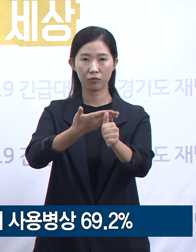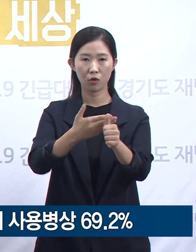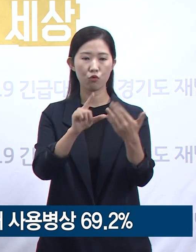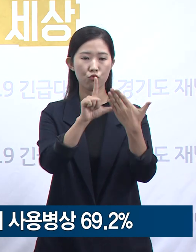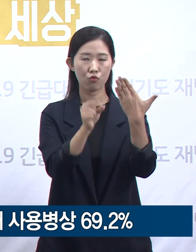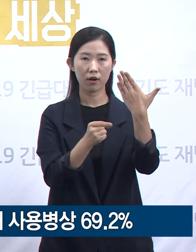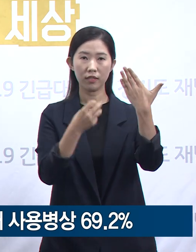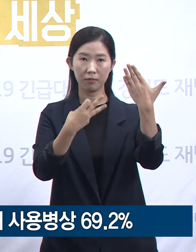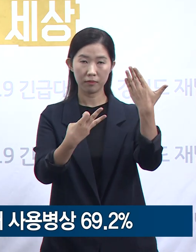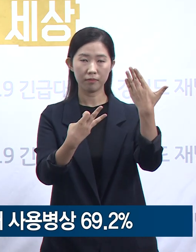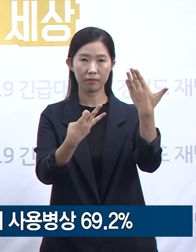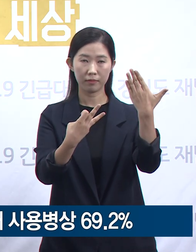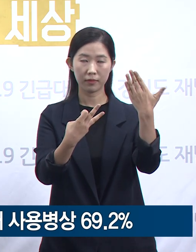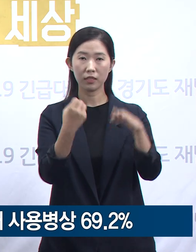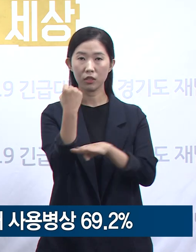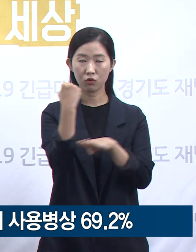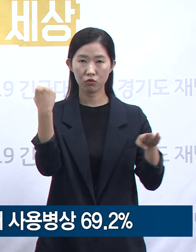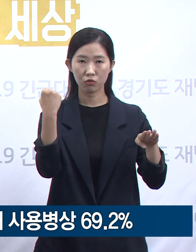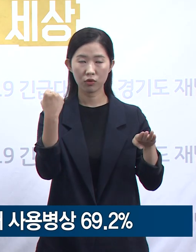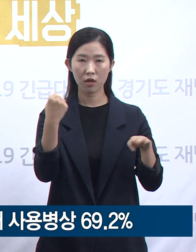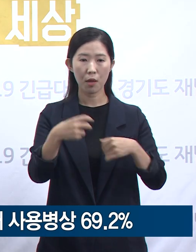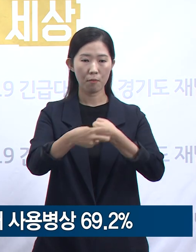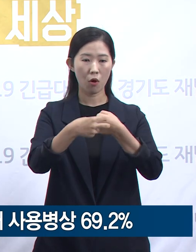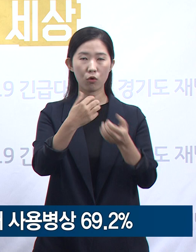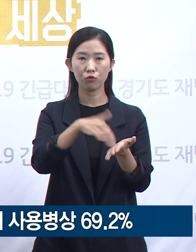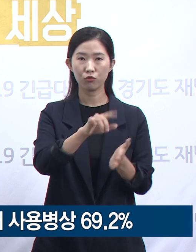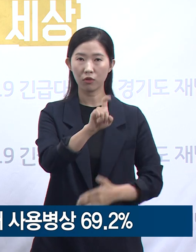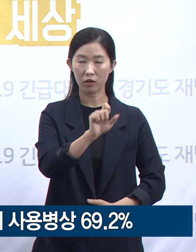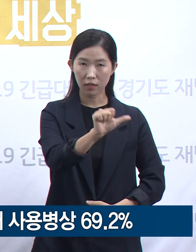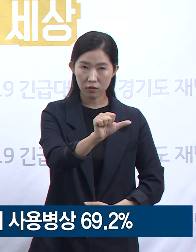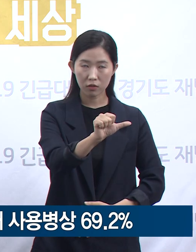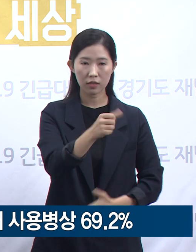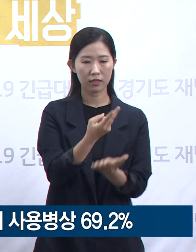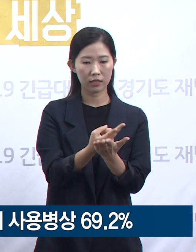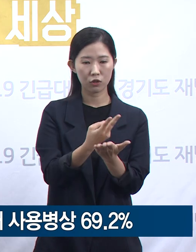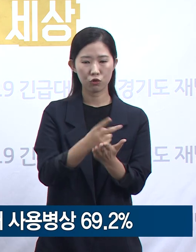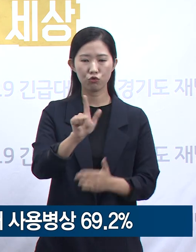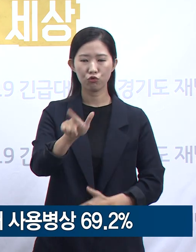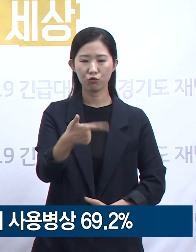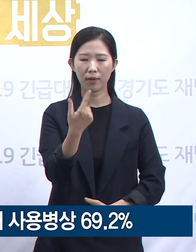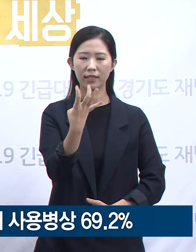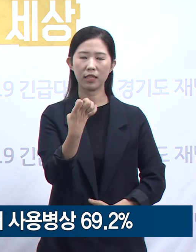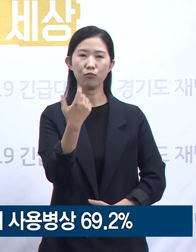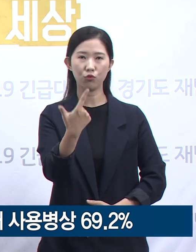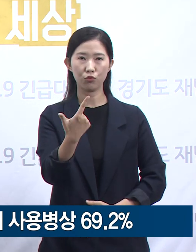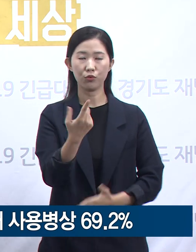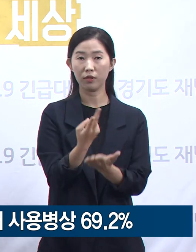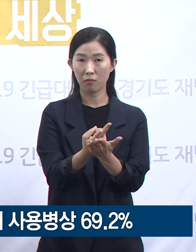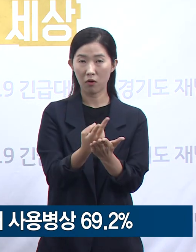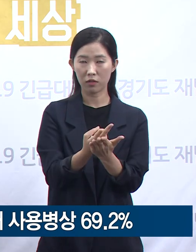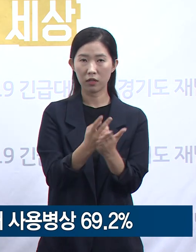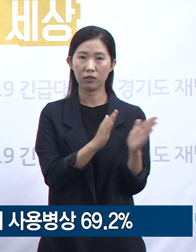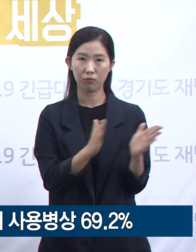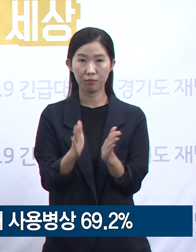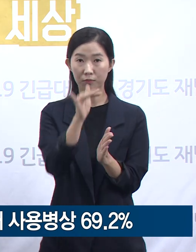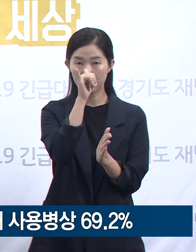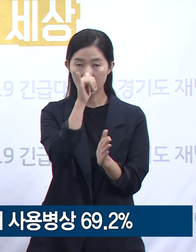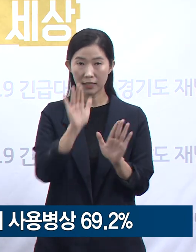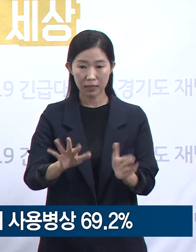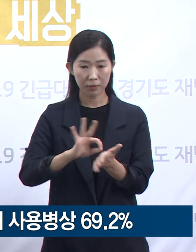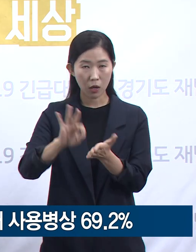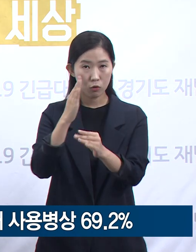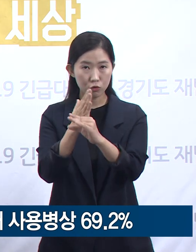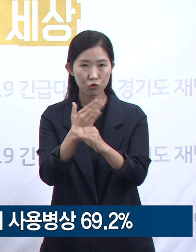총 15개 병원에 646개의 확진자 치료 병상을 확보하고 있으며, 현재 사용 중인 병상은